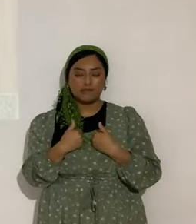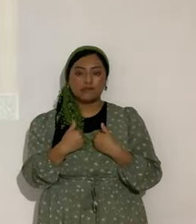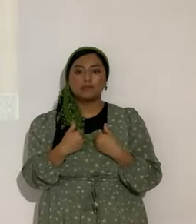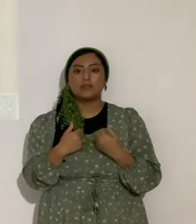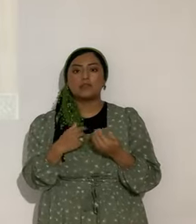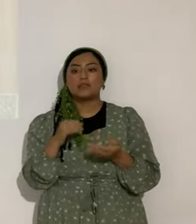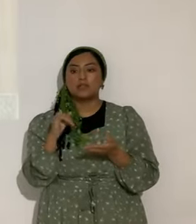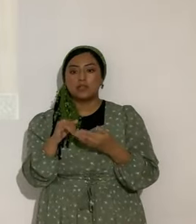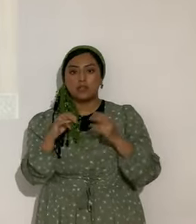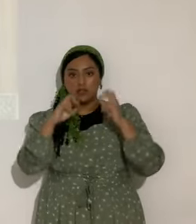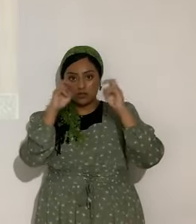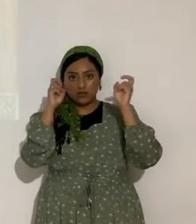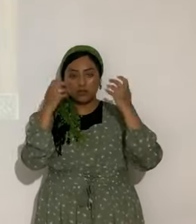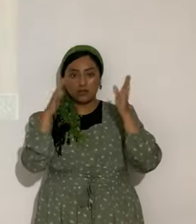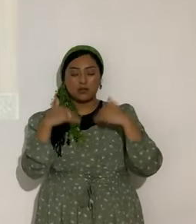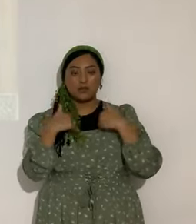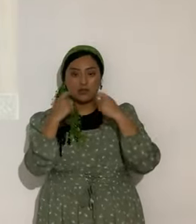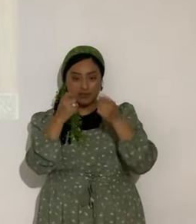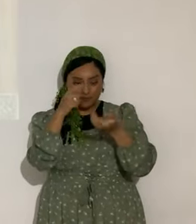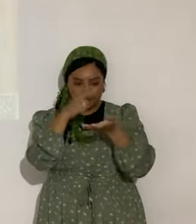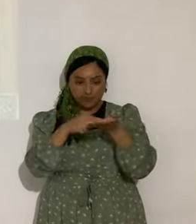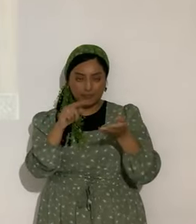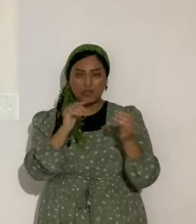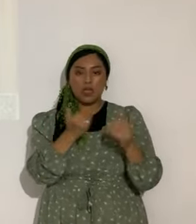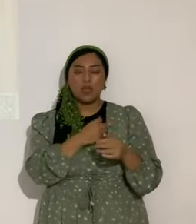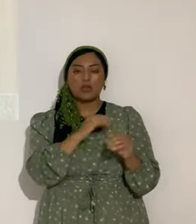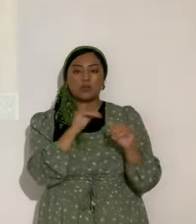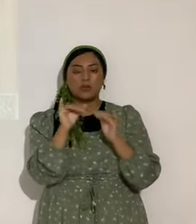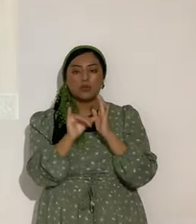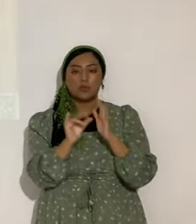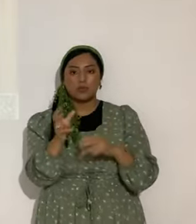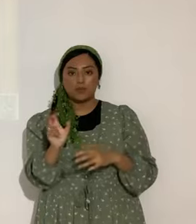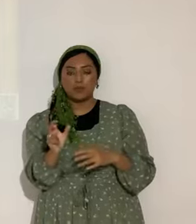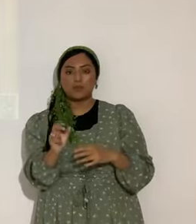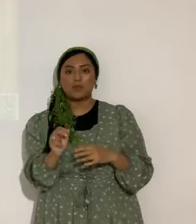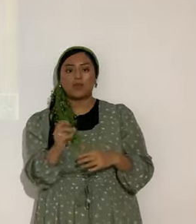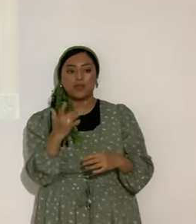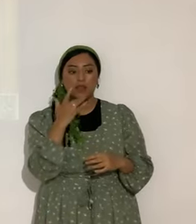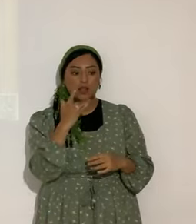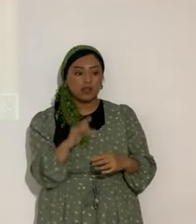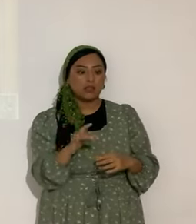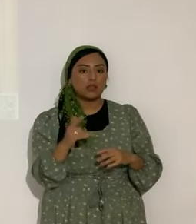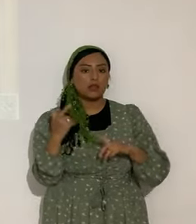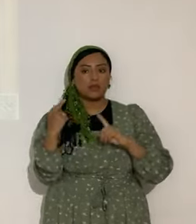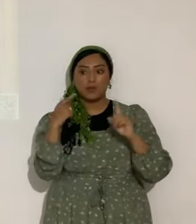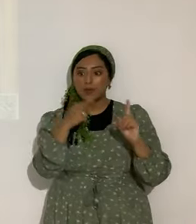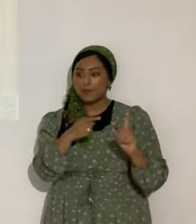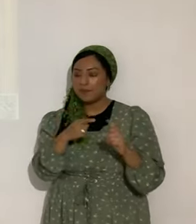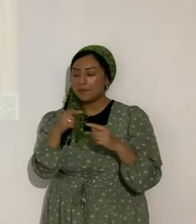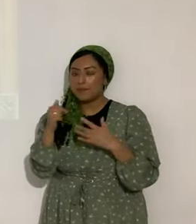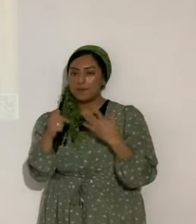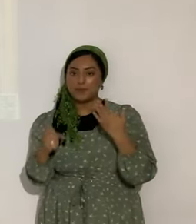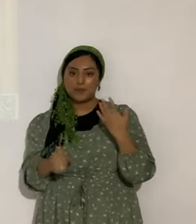temas que he dado. Y búsquenlos en este mismo canal. Suerte. Destino. Etcétera. Etcétera. Ahora.